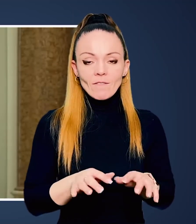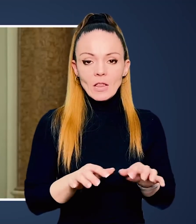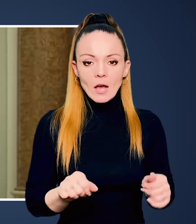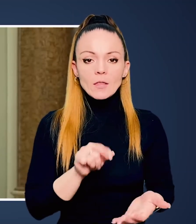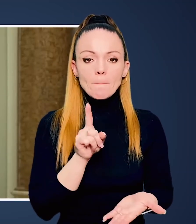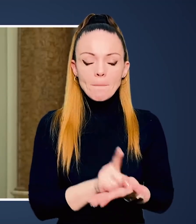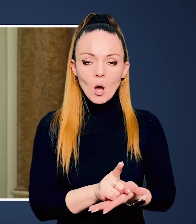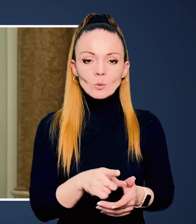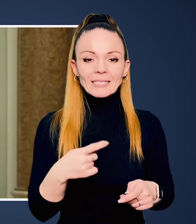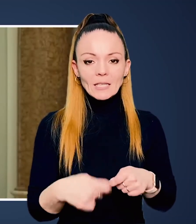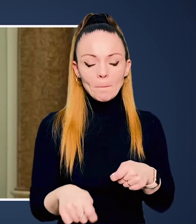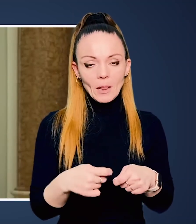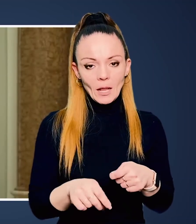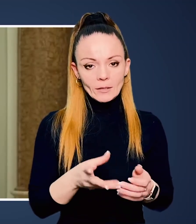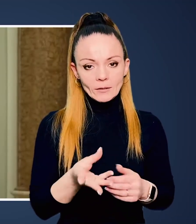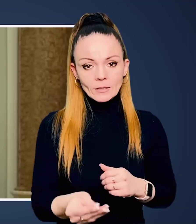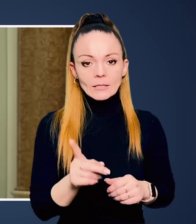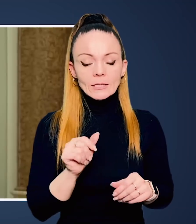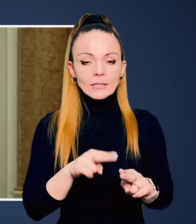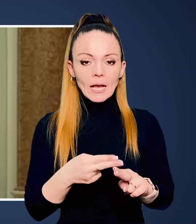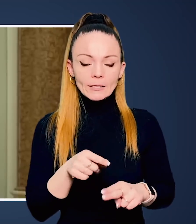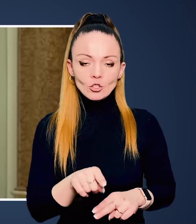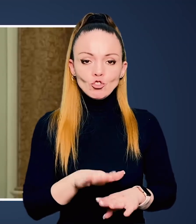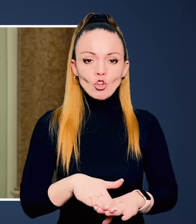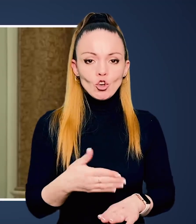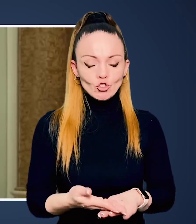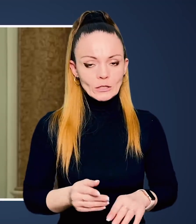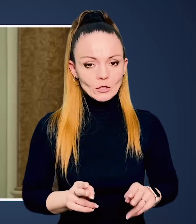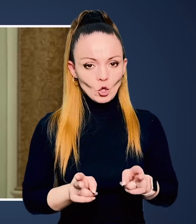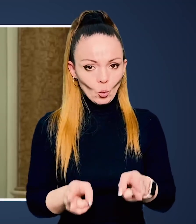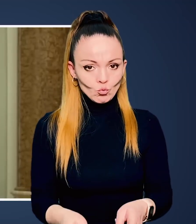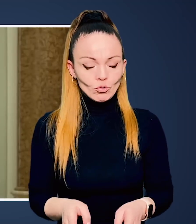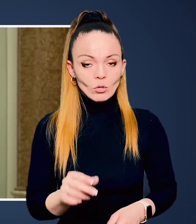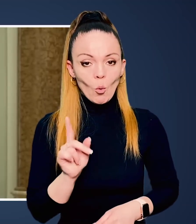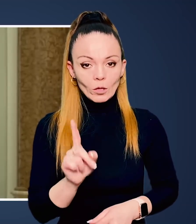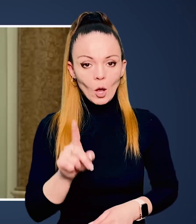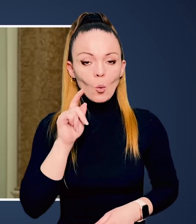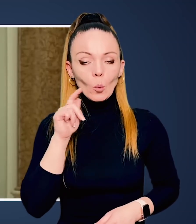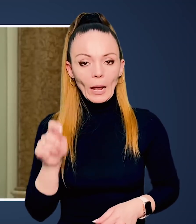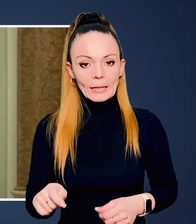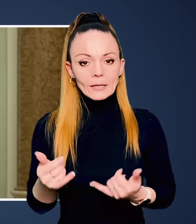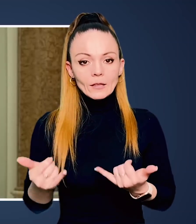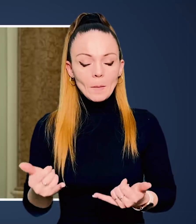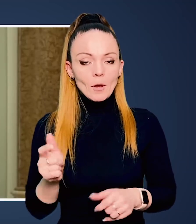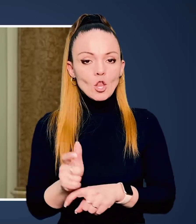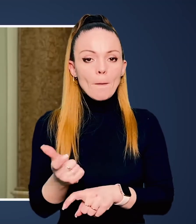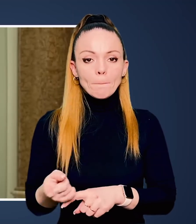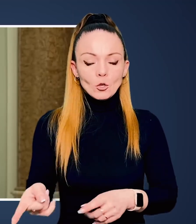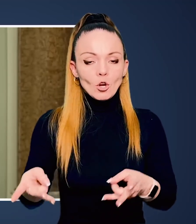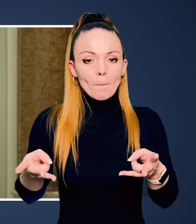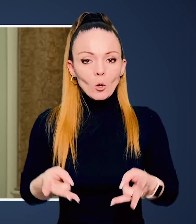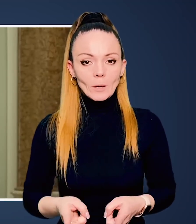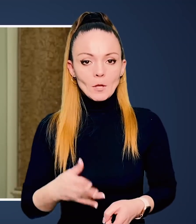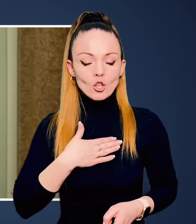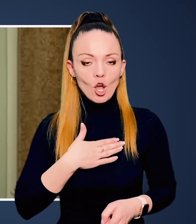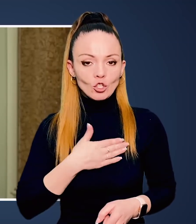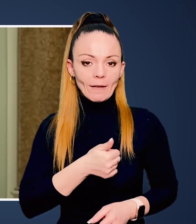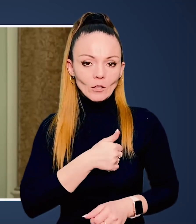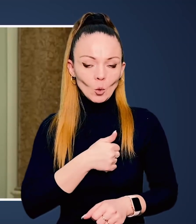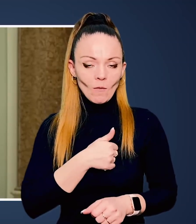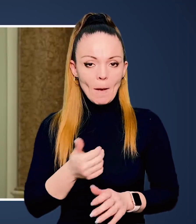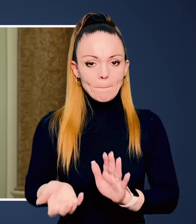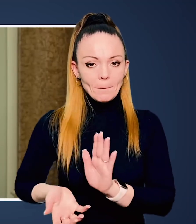Російські органи влади мають заплатити за ці тяжкі злочини. Однак Україні тепер